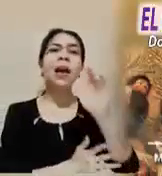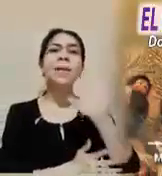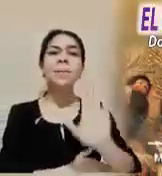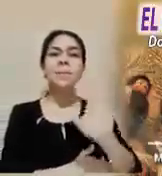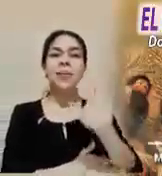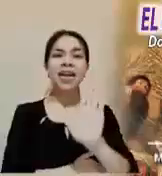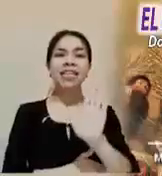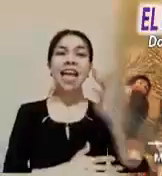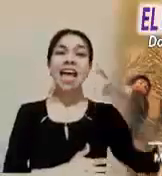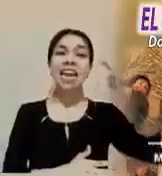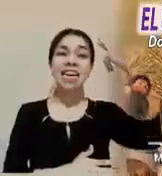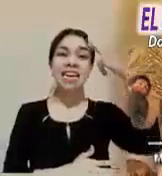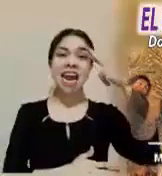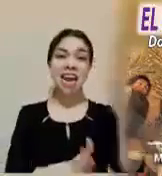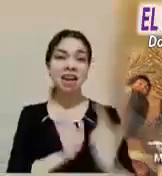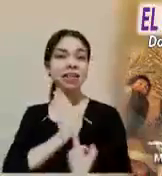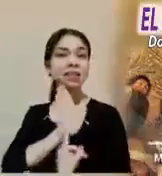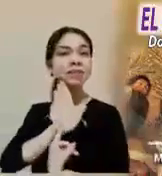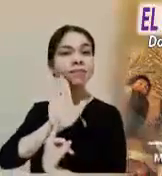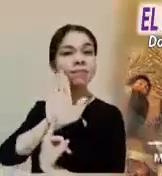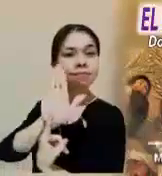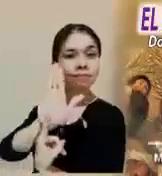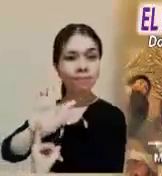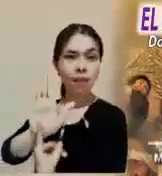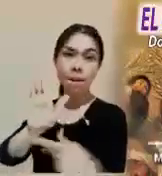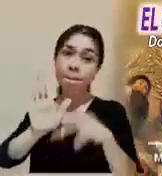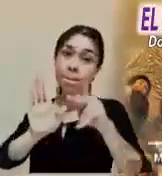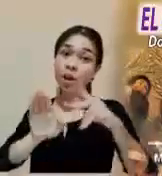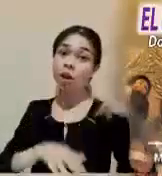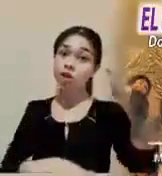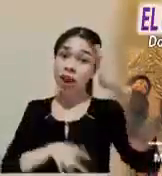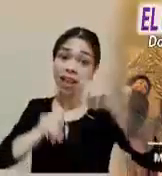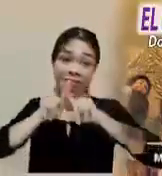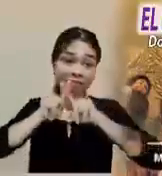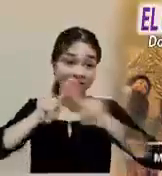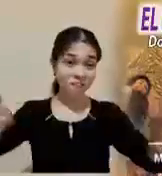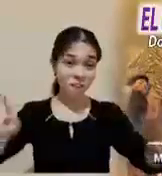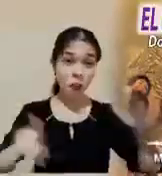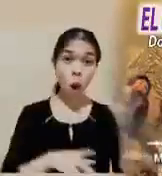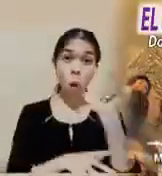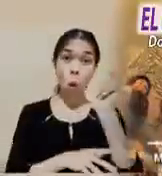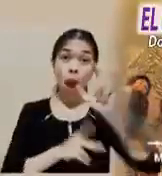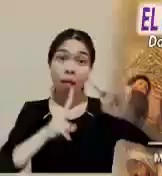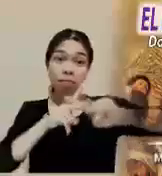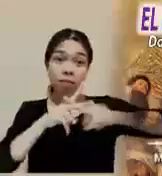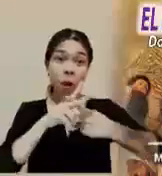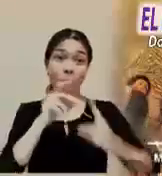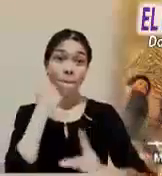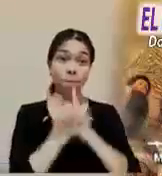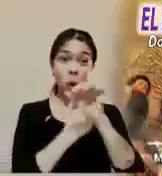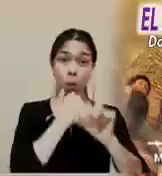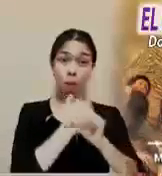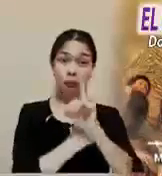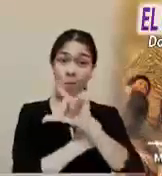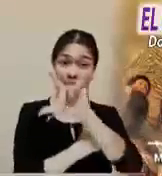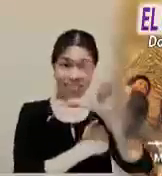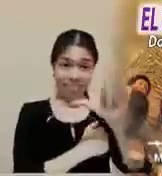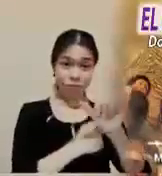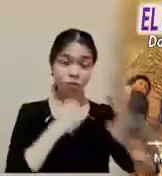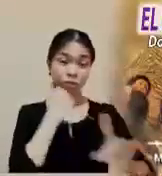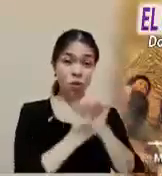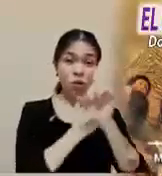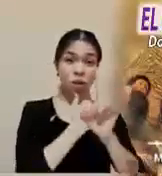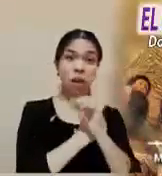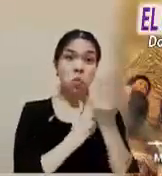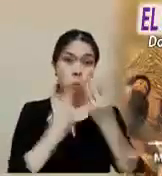rey, pero muy distinto a los otros reyes. Y cuando comienzan los problemas, comienzan las dudas, las